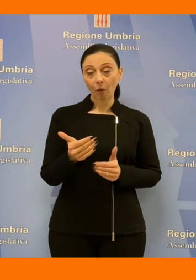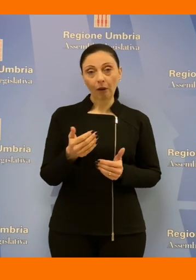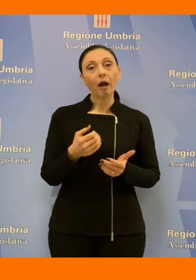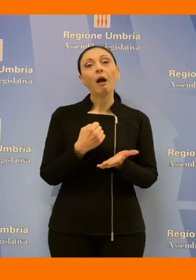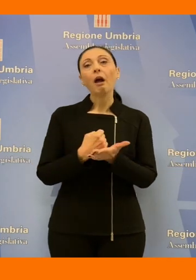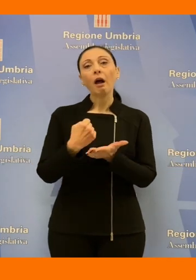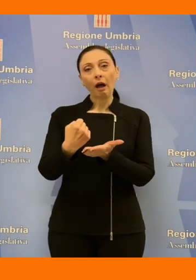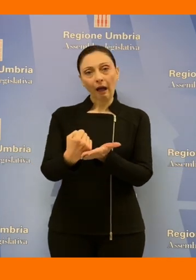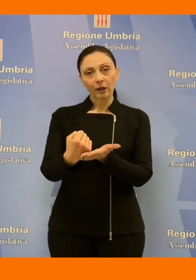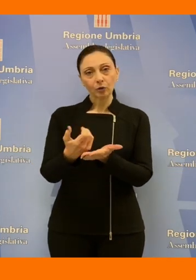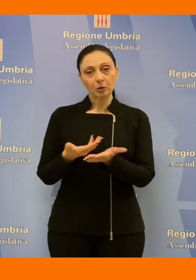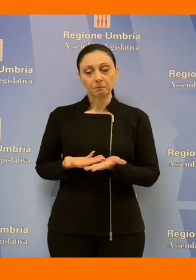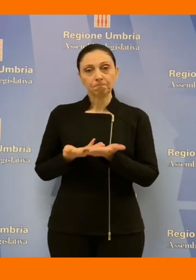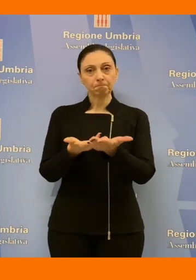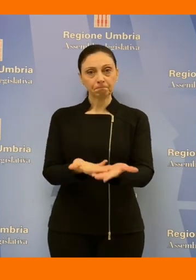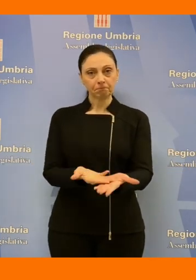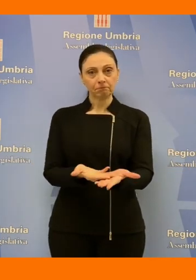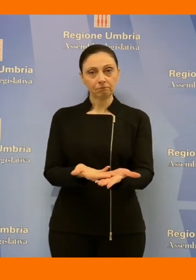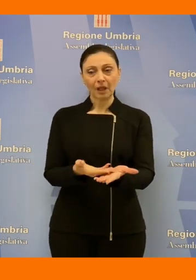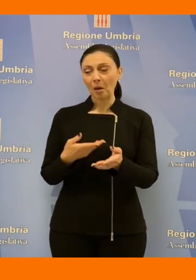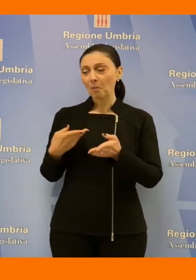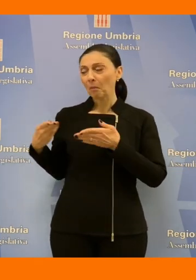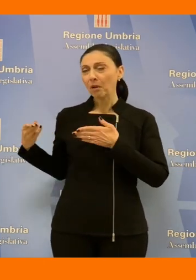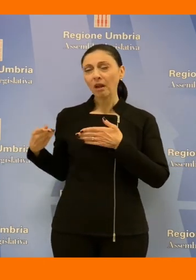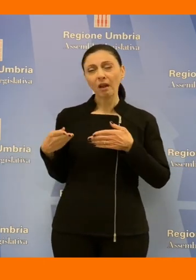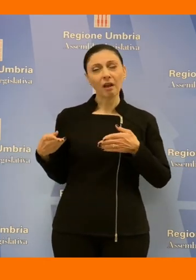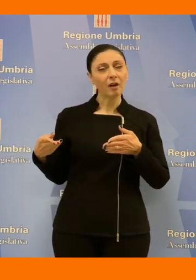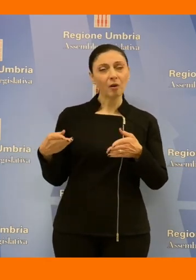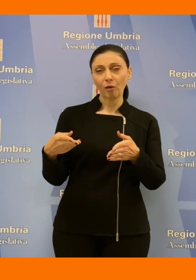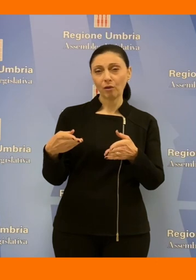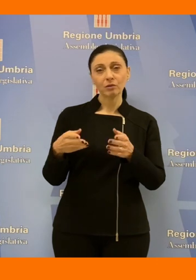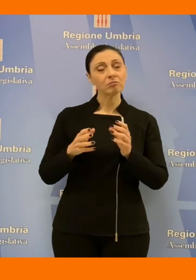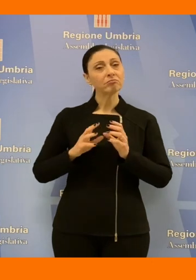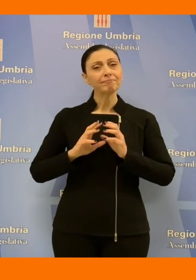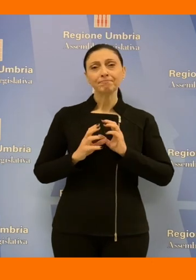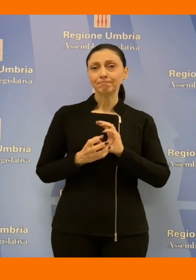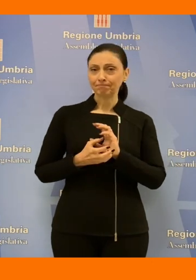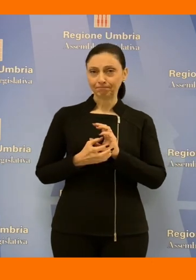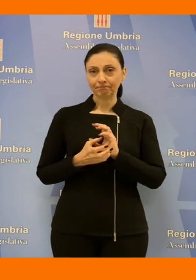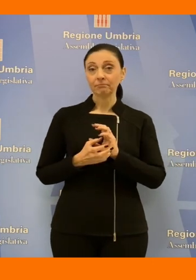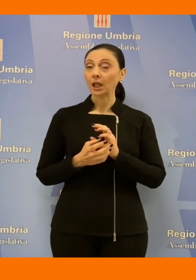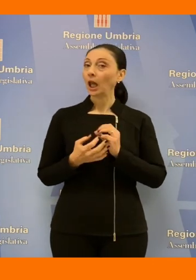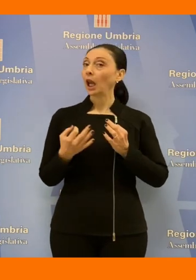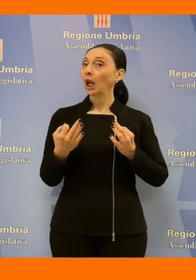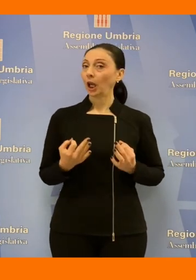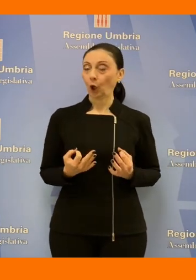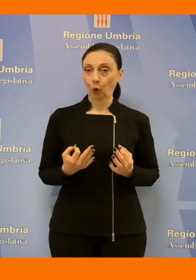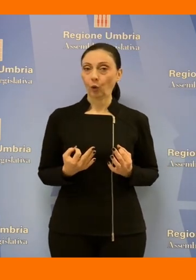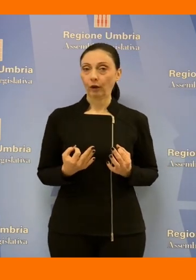portato di un percorso lungo un percorso complesso un percorso io credo portato avanti con molto rigore si